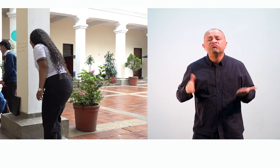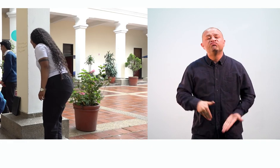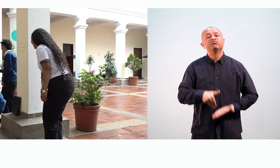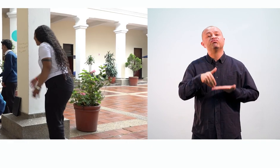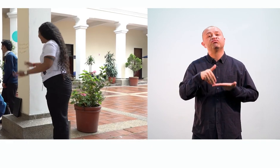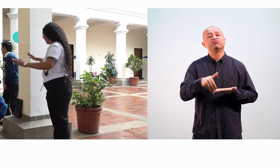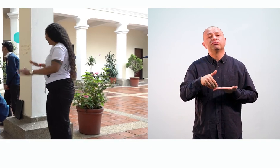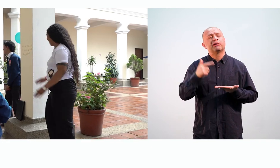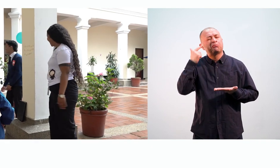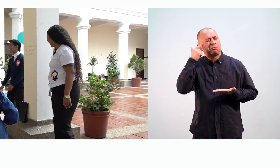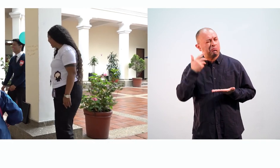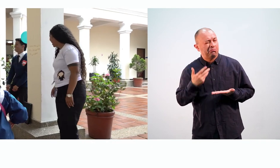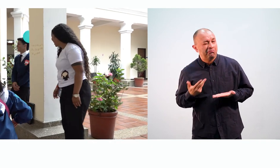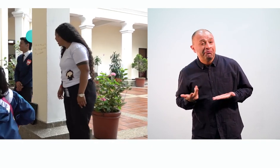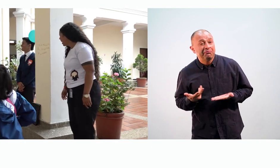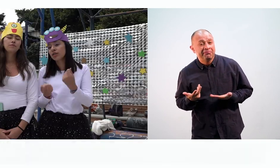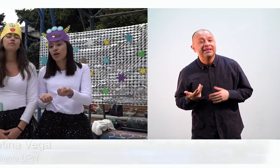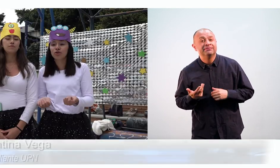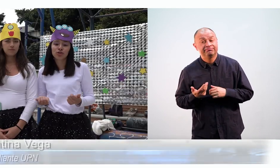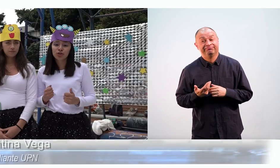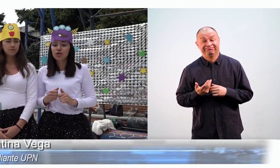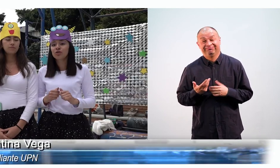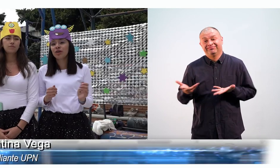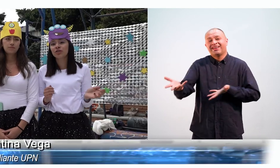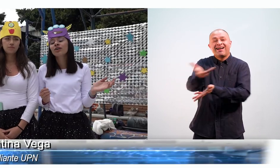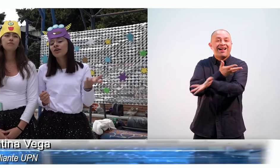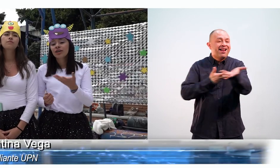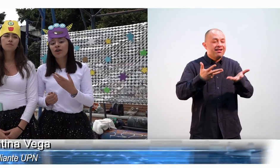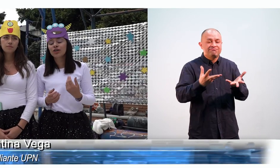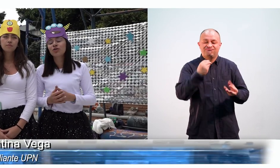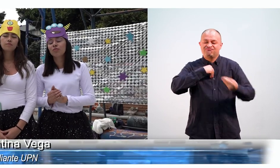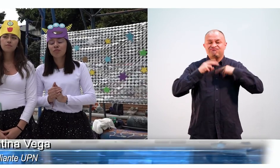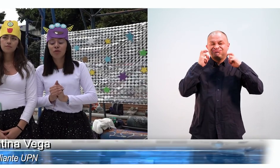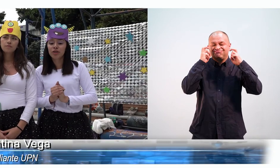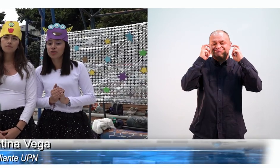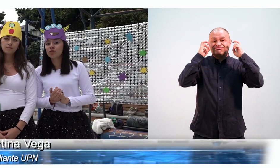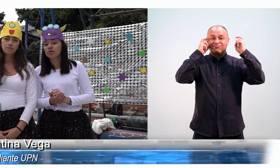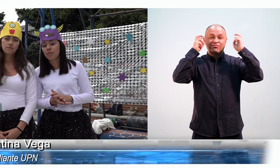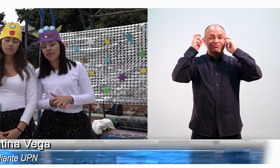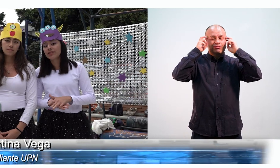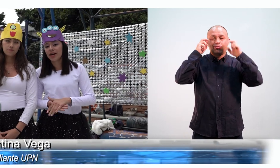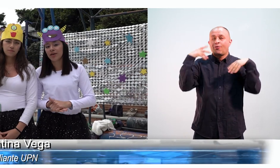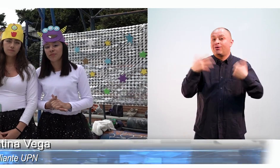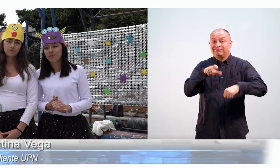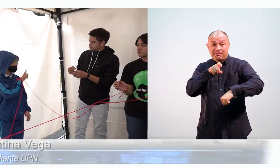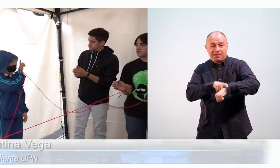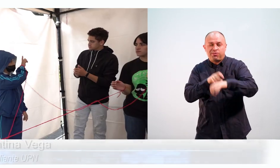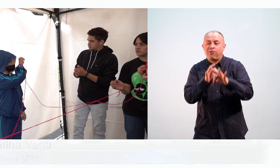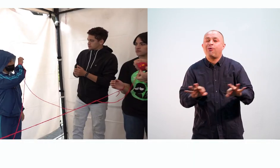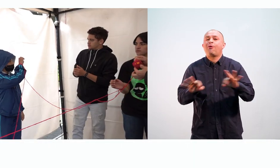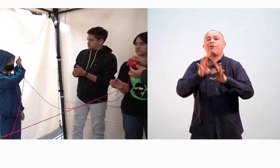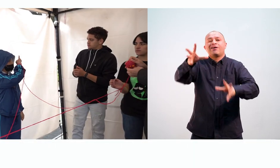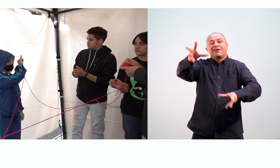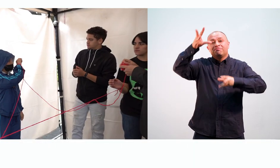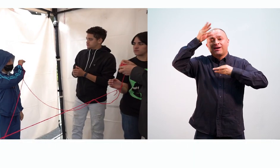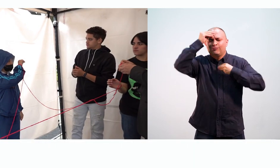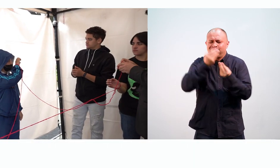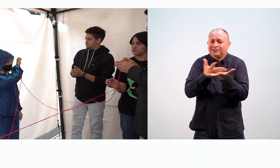muy enriquecedor compartir estos espacios, brindar nuestros conocimientos. Creo que son momentos de mucho aprendizaje. Y por supuesto también el